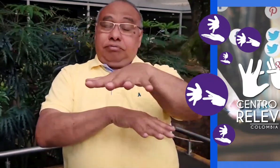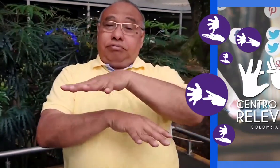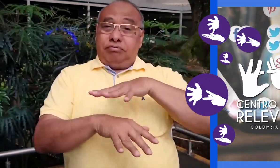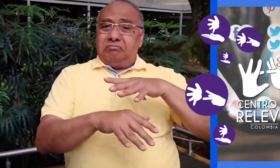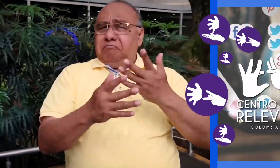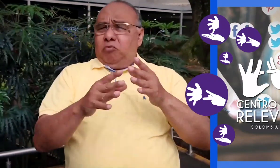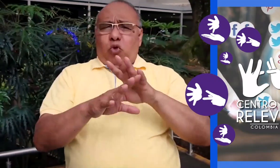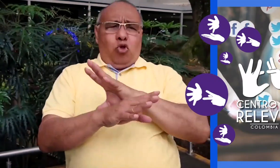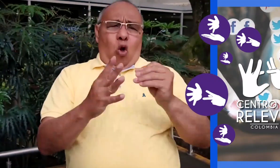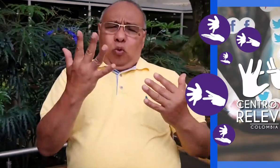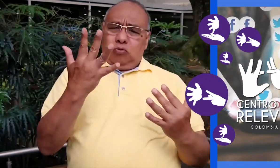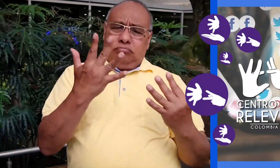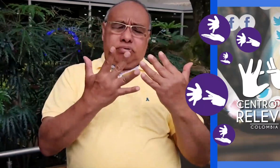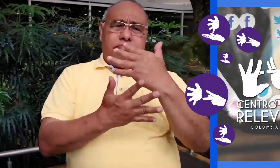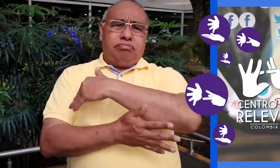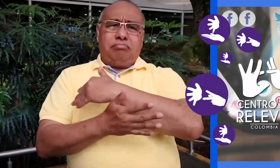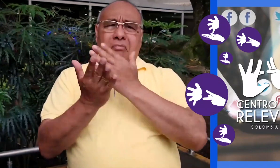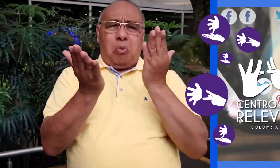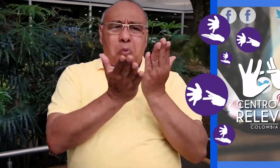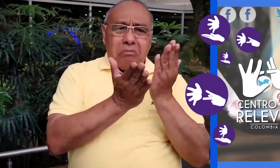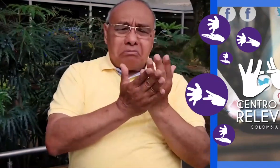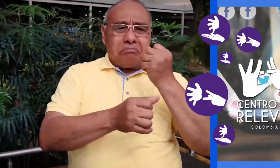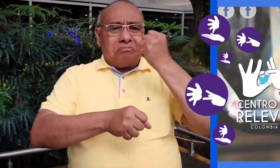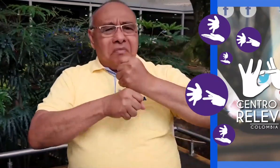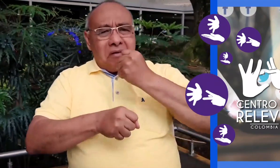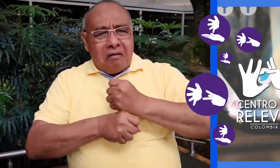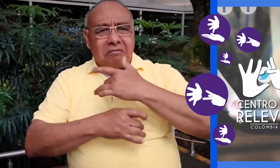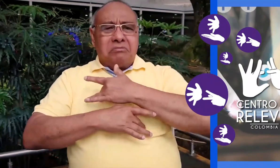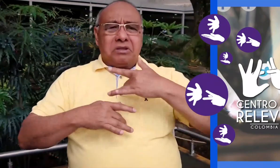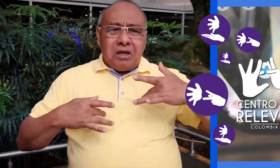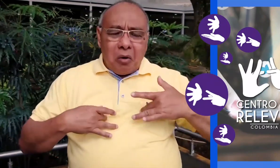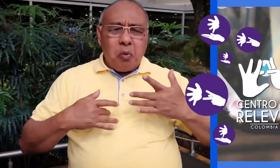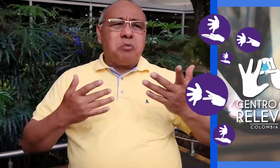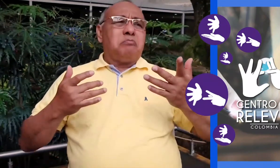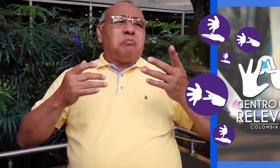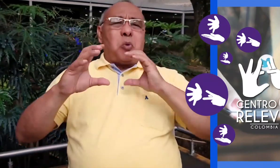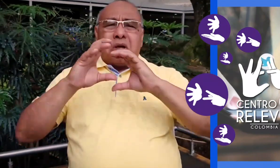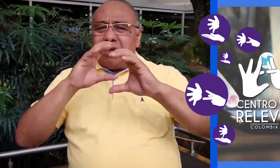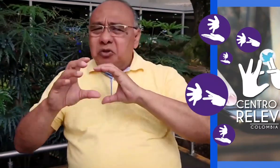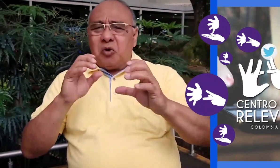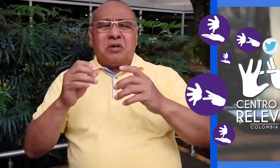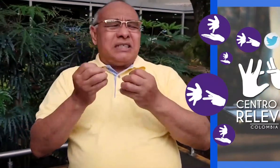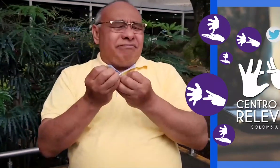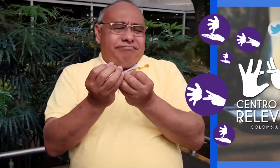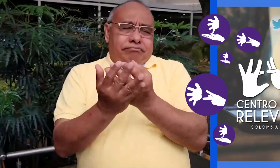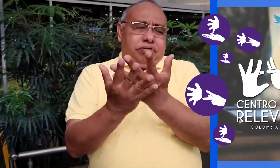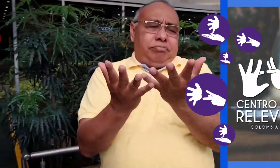en todos los entornos de manera transversal para la educación, para el trabajo, para la salud, para las comunicaciones y para